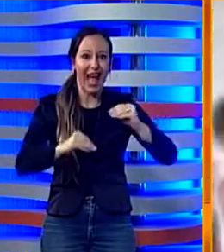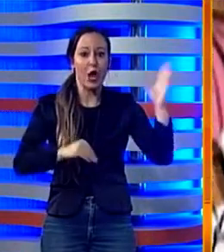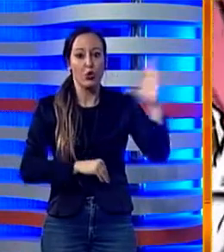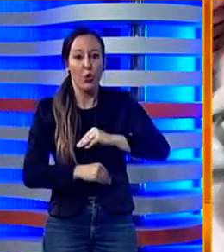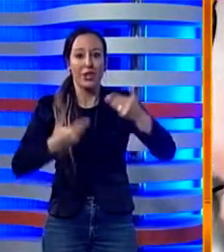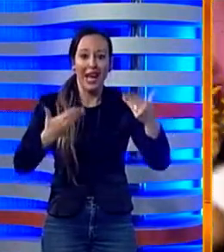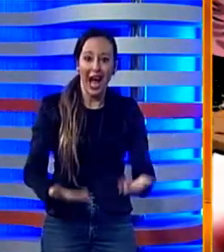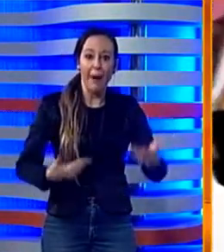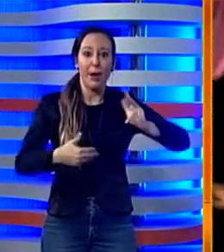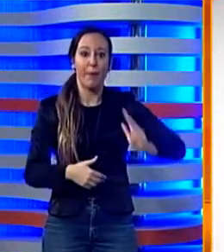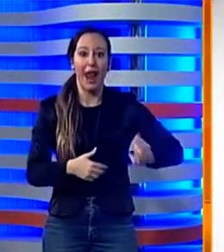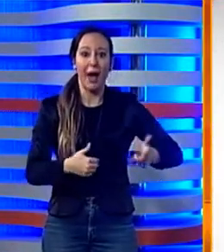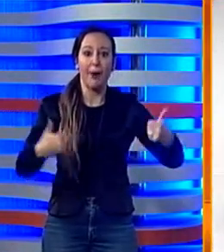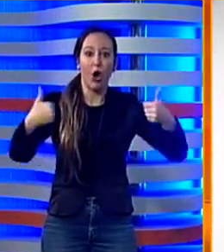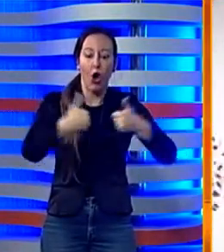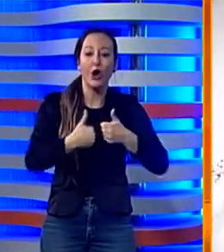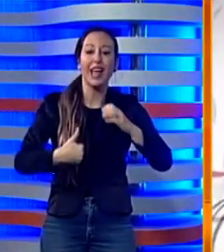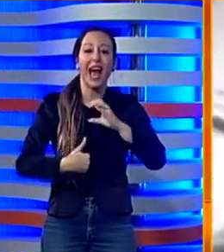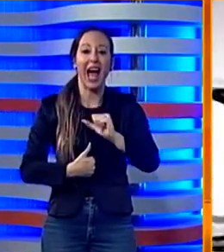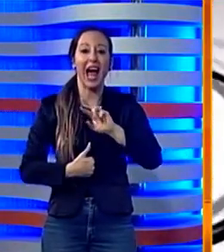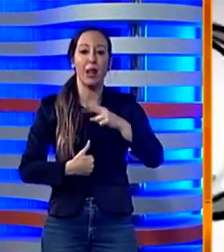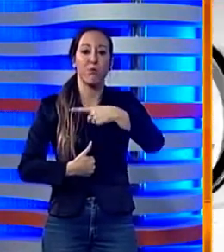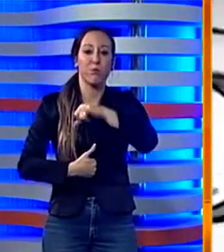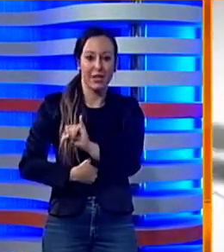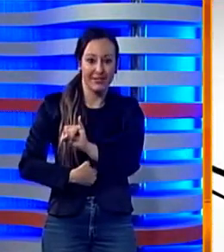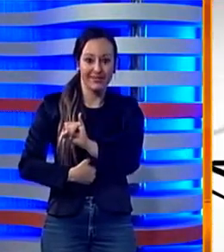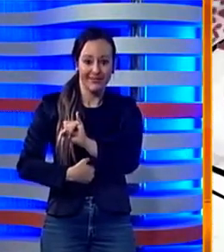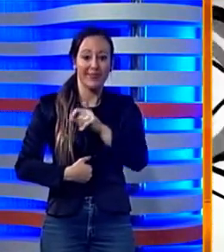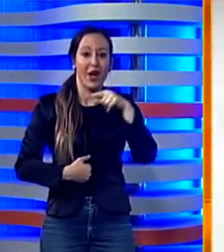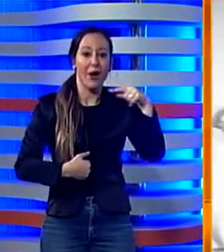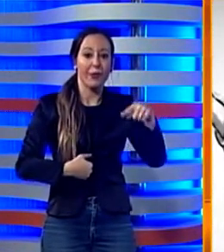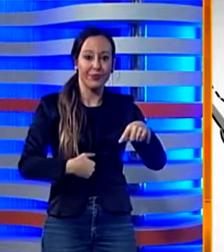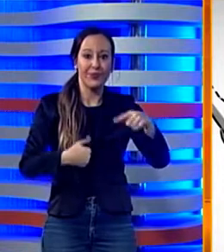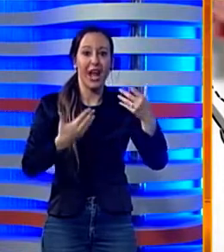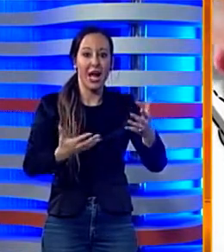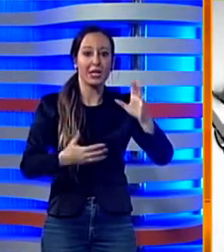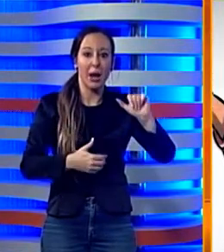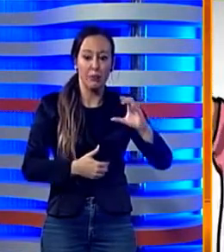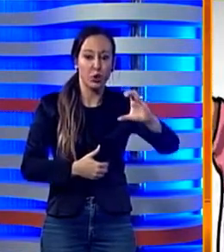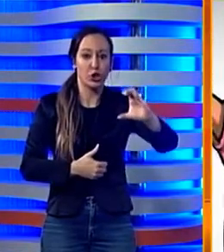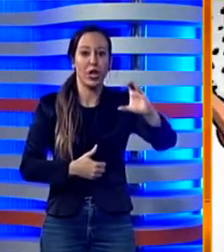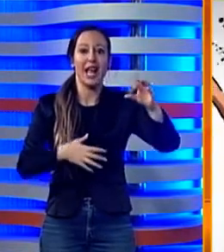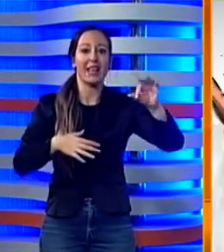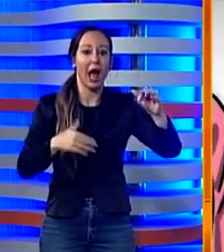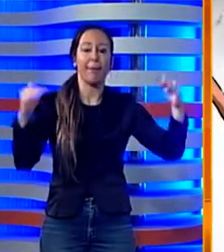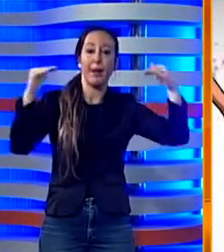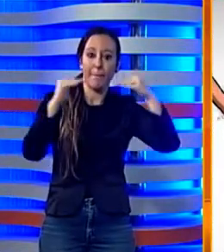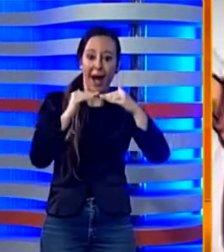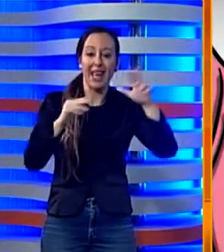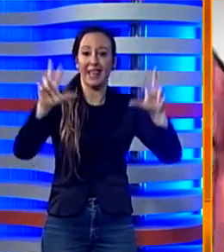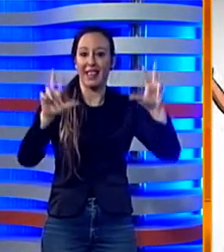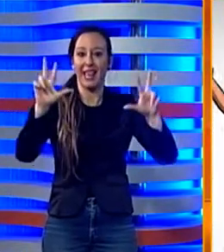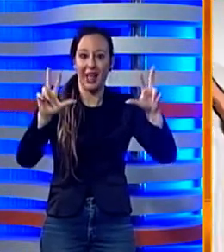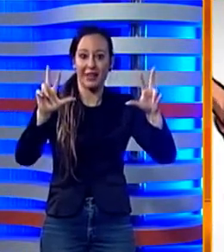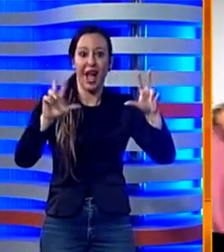Serie B. Stasera tutte in campo, il Palermo a Carpi. In Serie C il Trapani